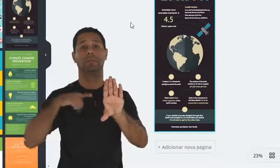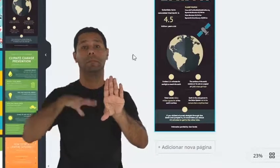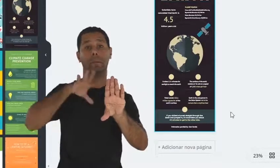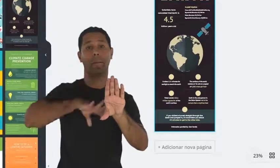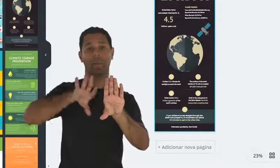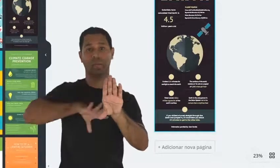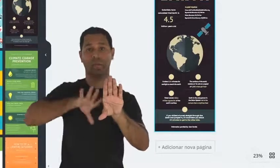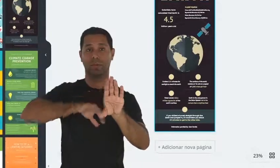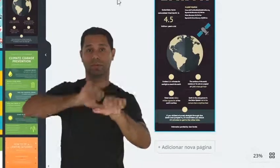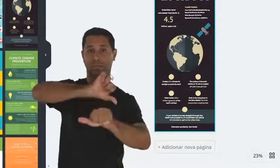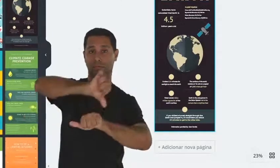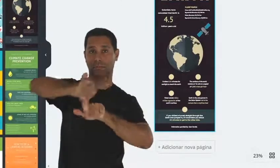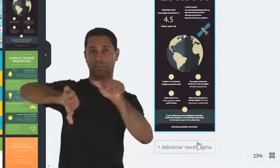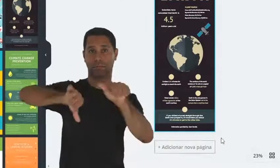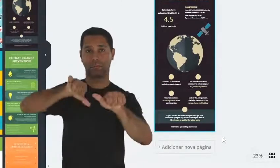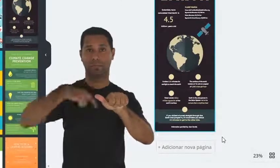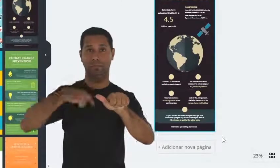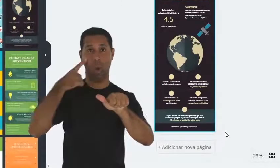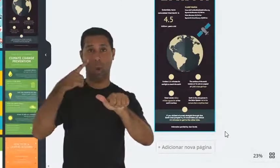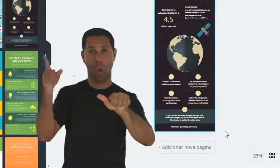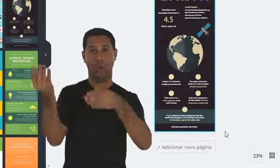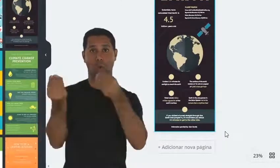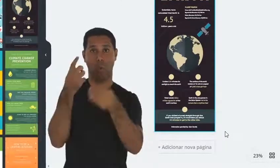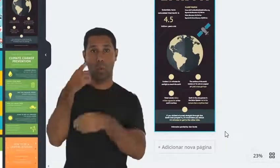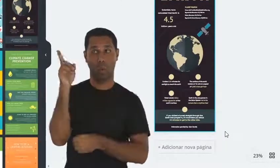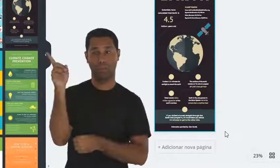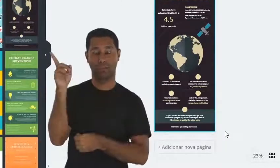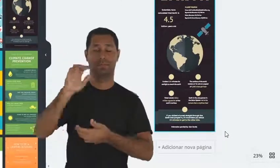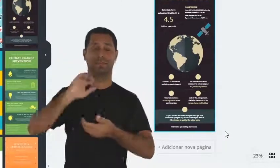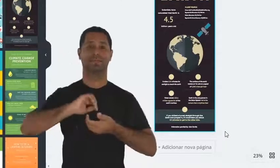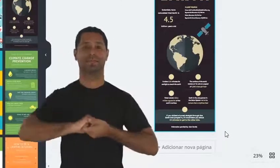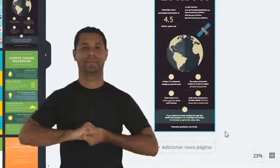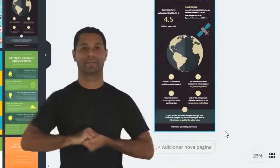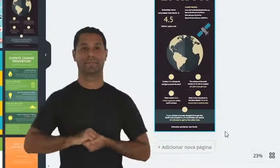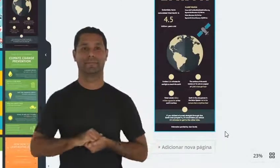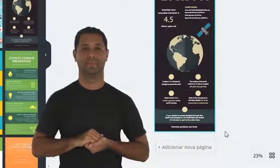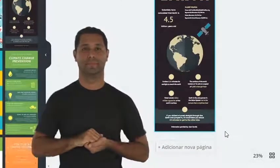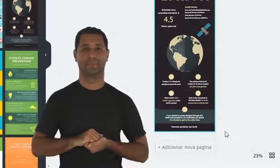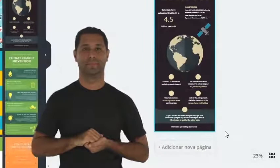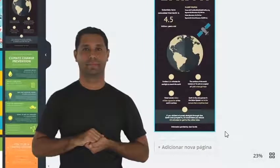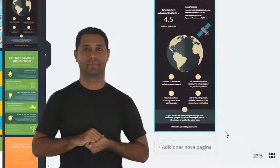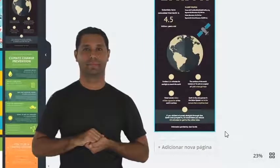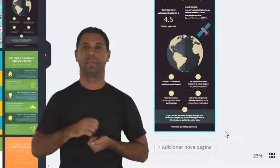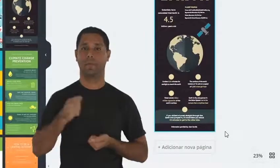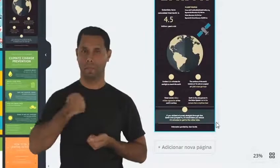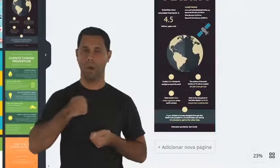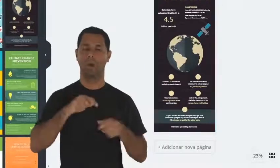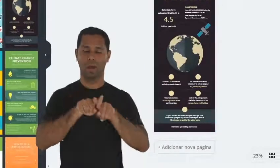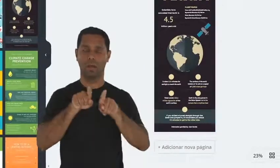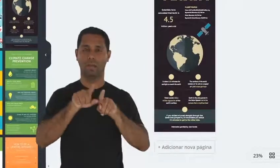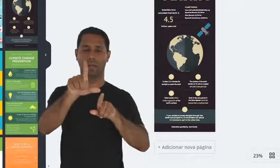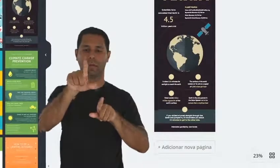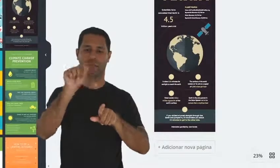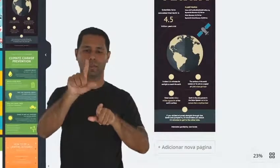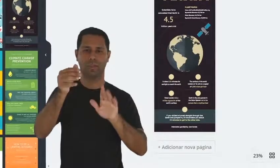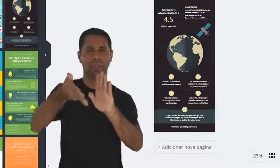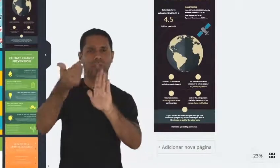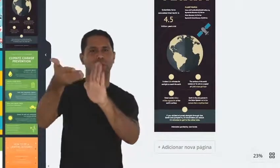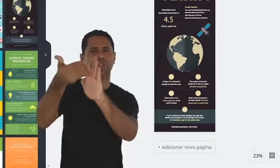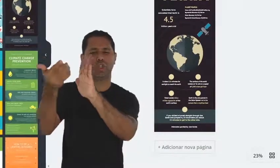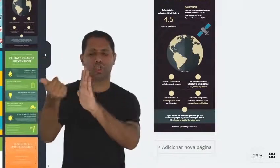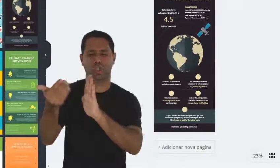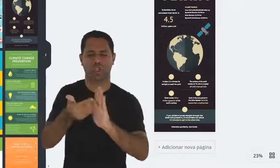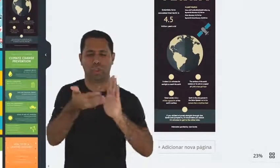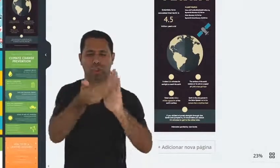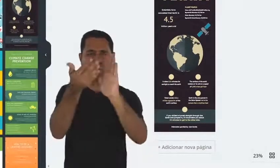quero mudar para em português. Então eu vou colocar aqui, terra. Eu posso também retirar